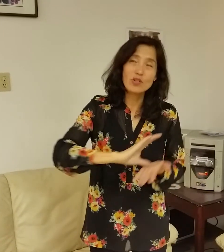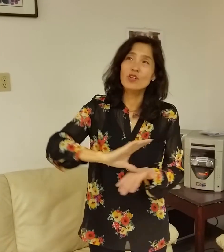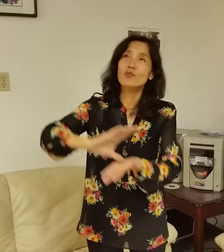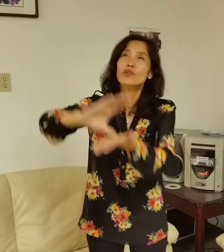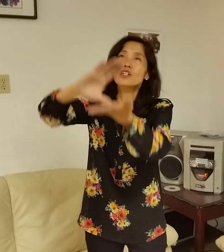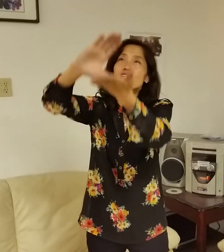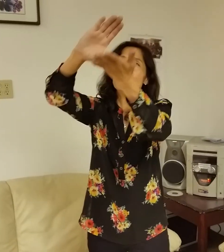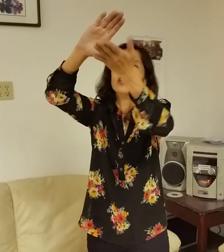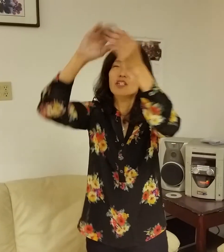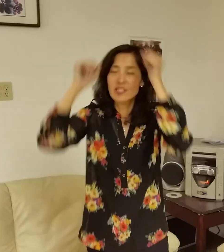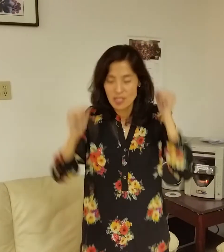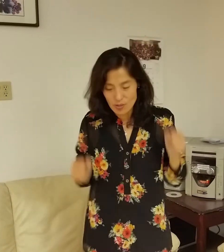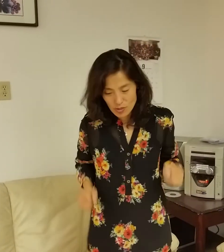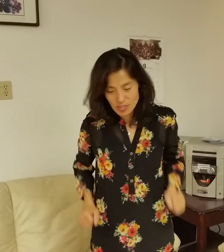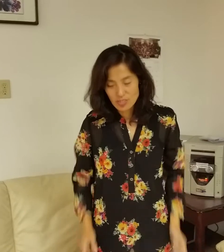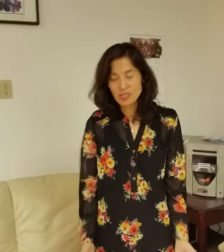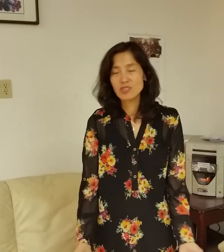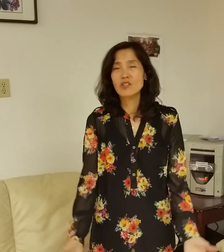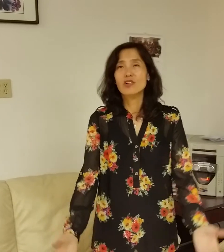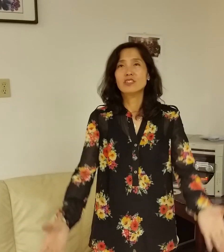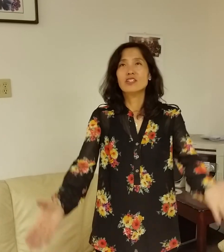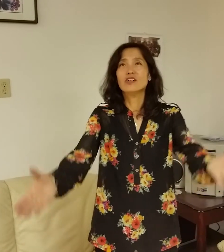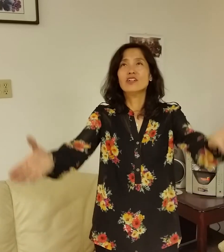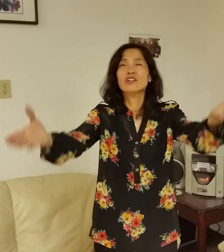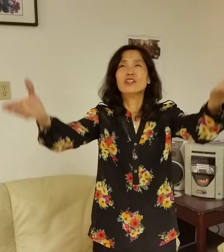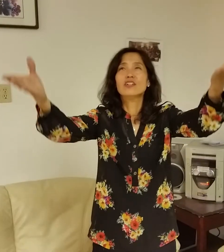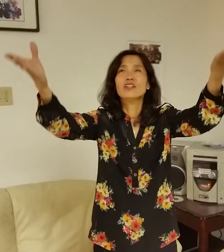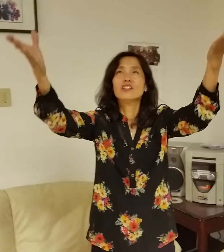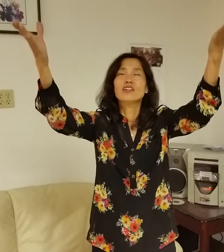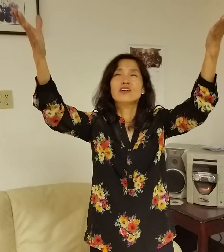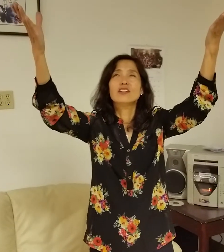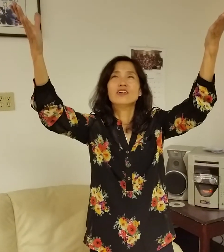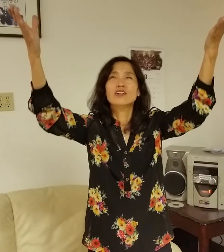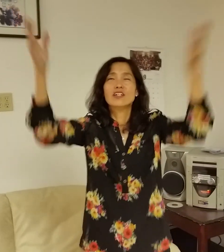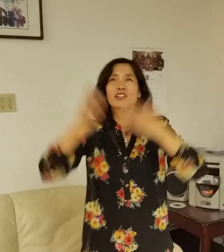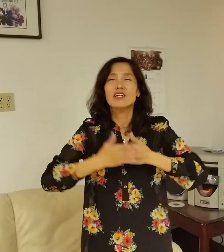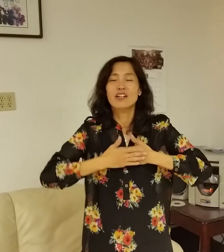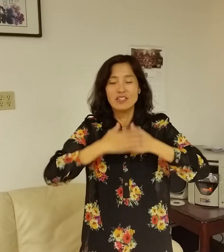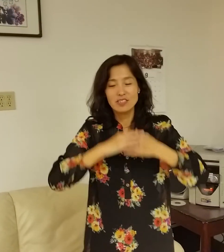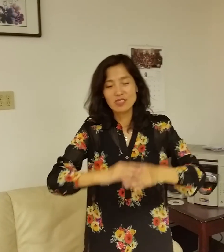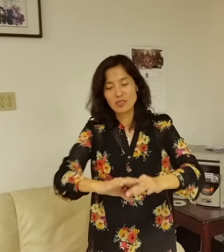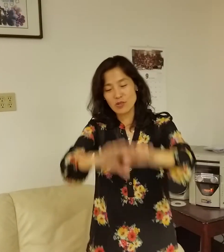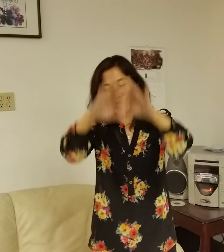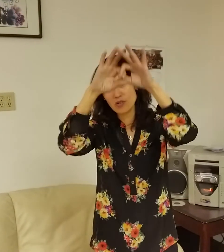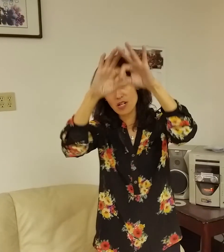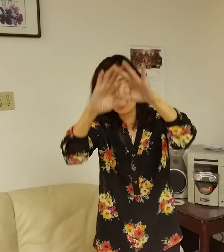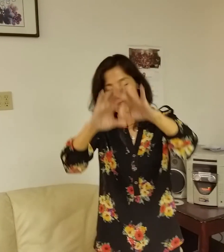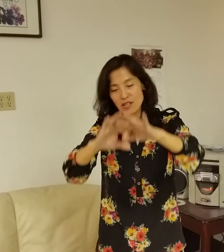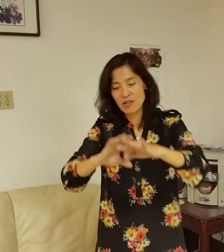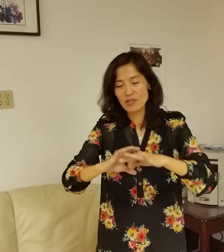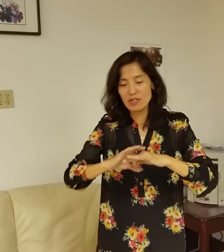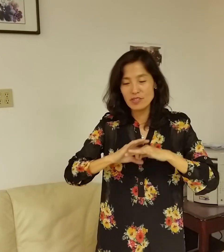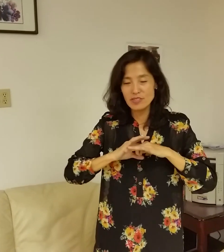높임을 받으소서 나를 통하여